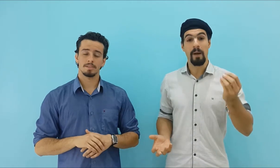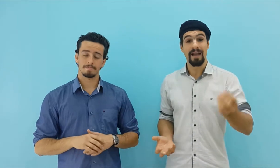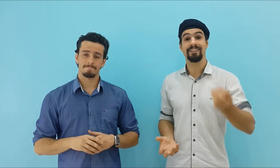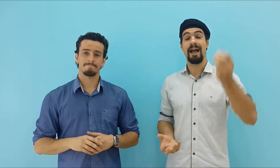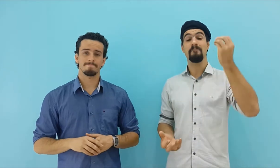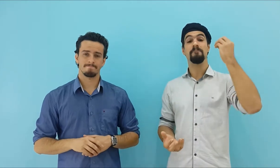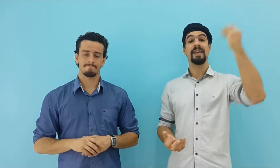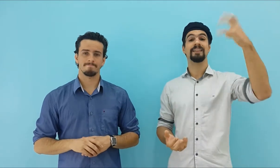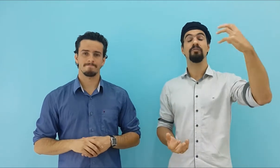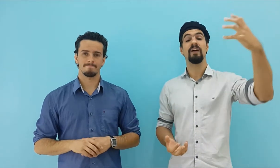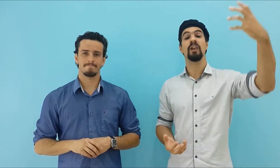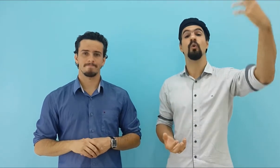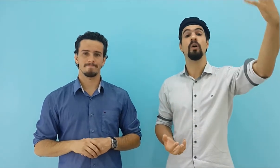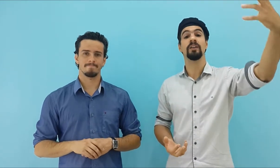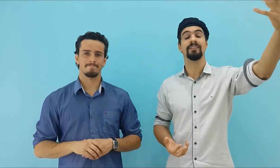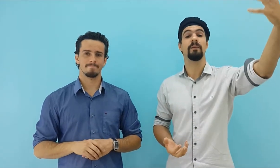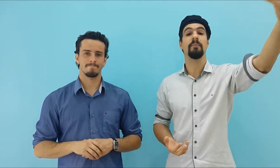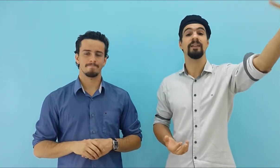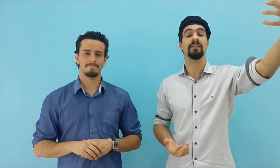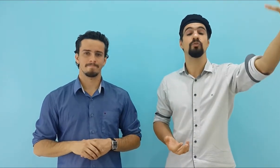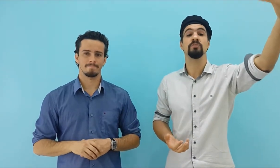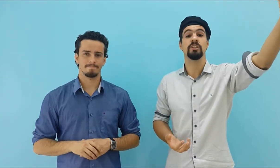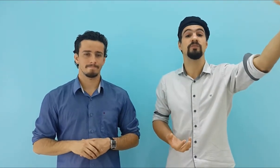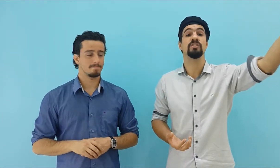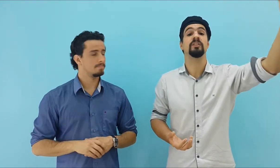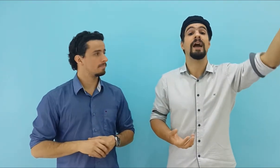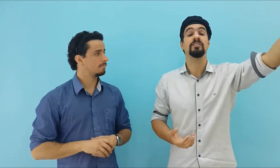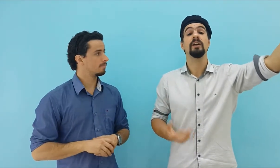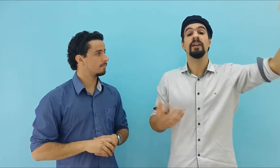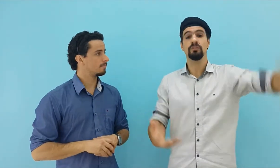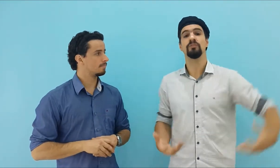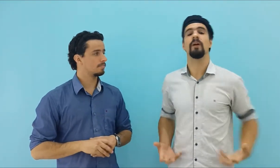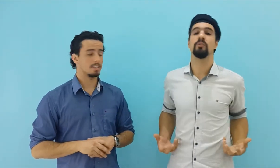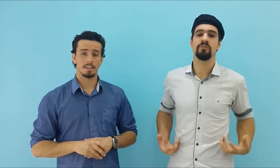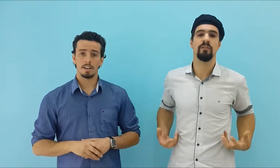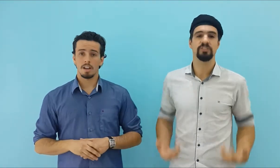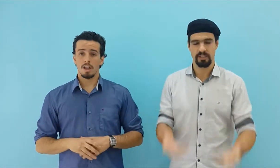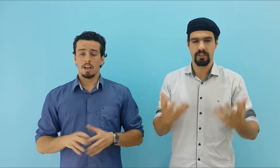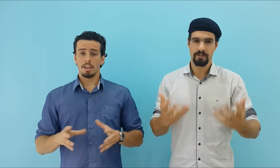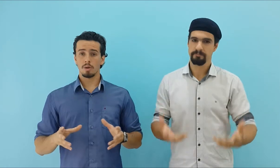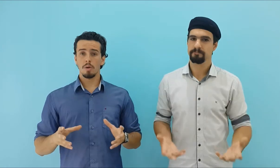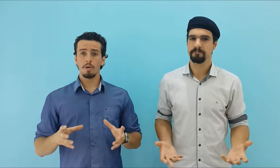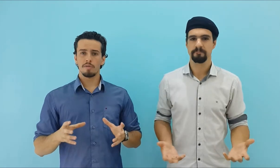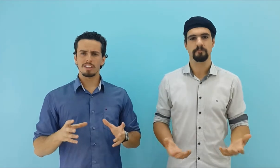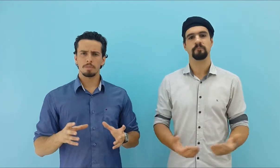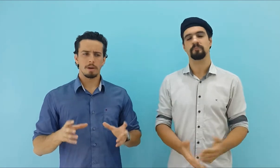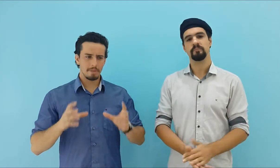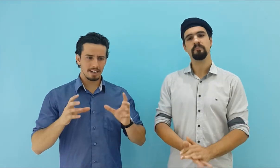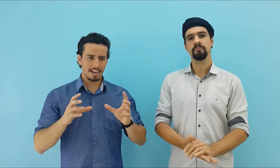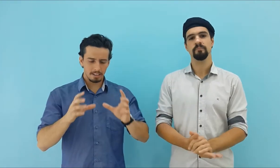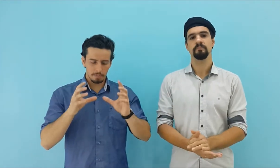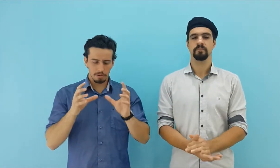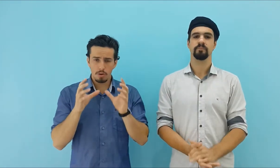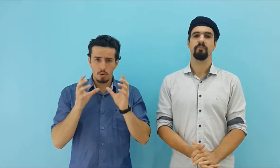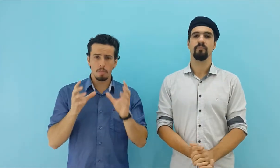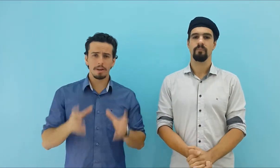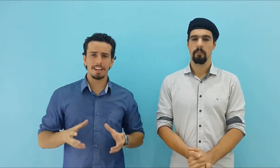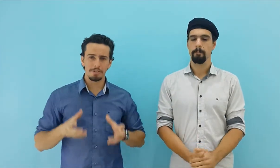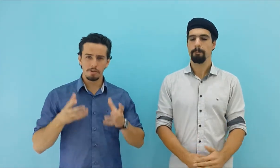mas a meta, o valor que essa meta, que esse objetivo te traz, isso vai motivar você. E como eu faço para pegar, depois que eu compreendi